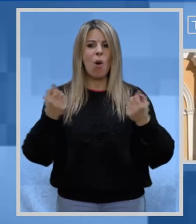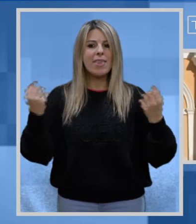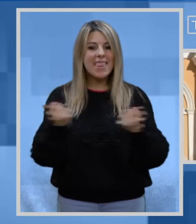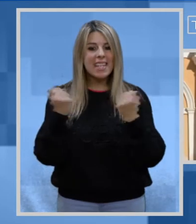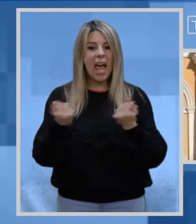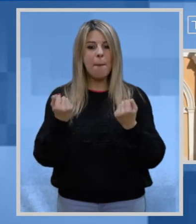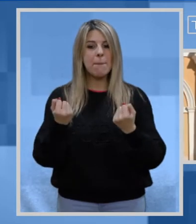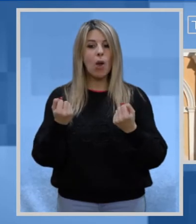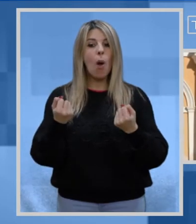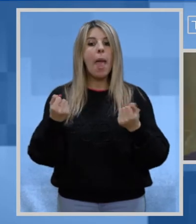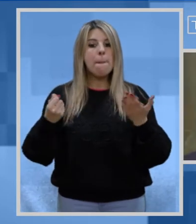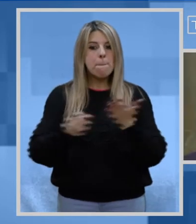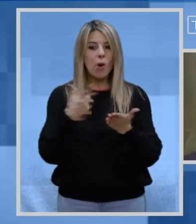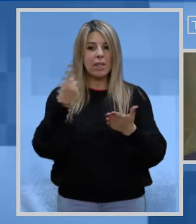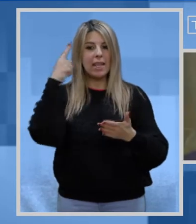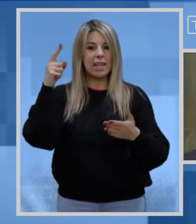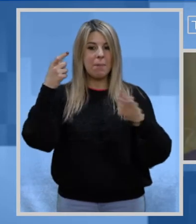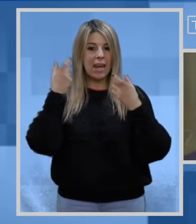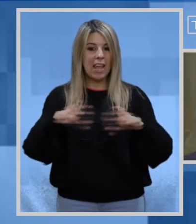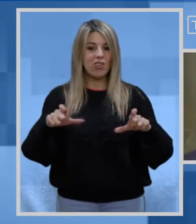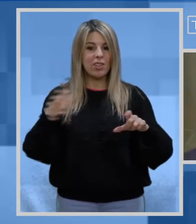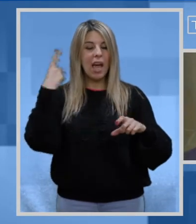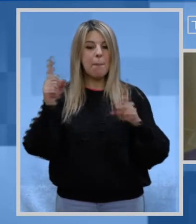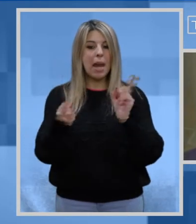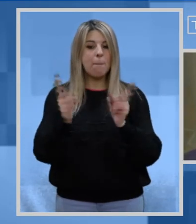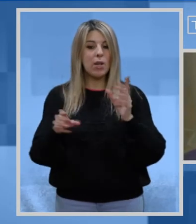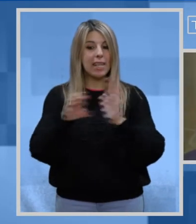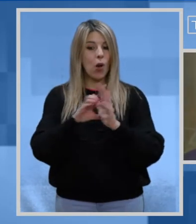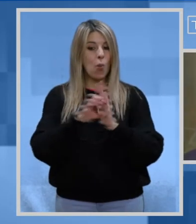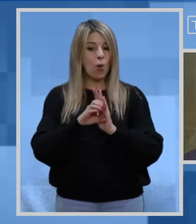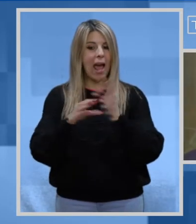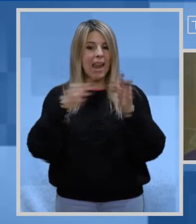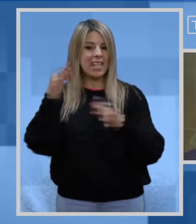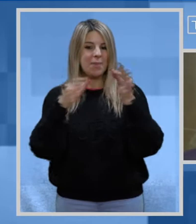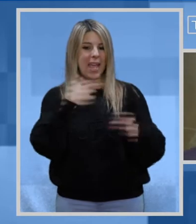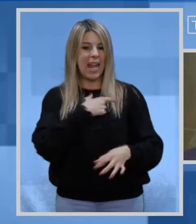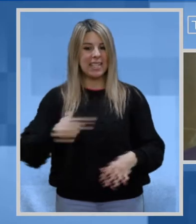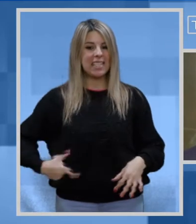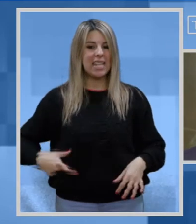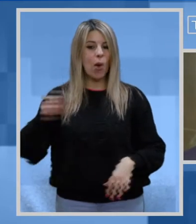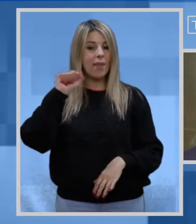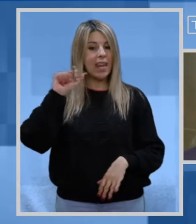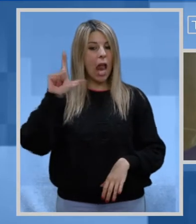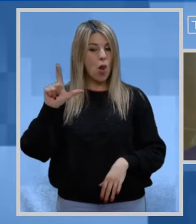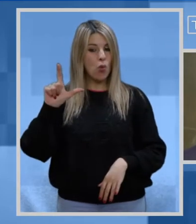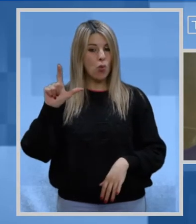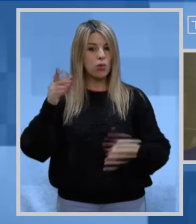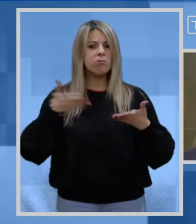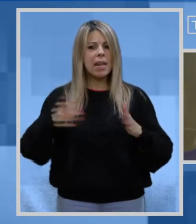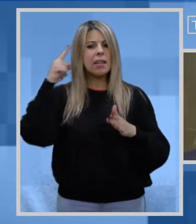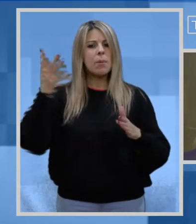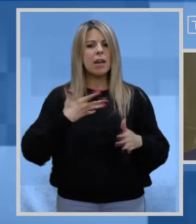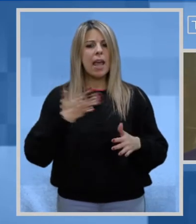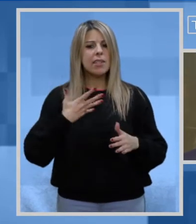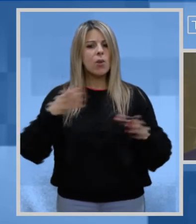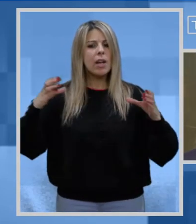dinamico e assolutamente prezioso per la città e per le politiche comunali ha sostenuto il sindaco Andrea Luzzo